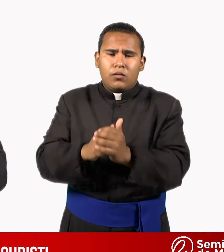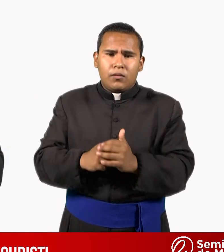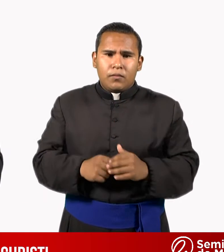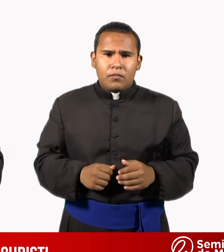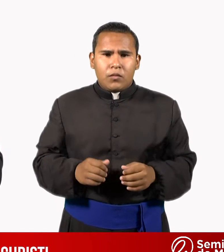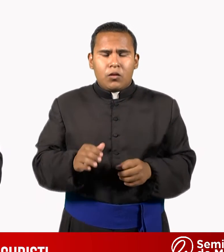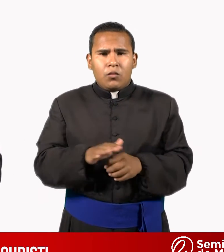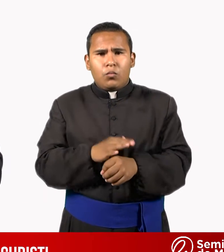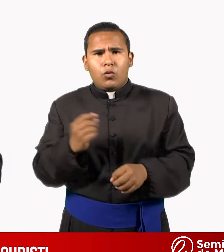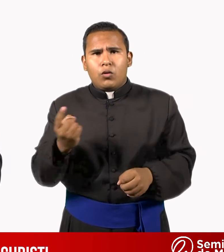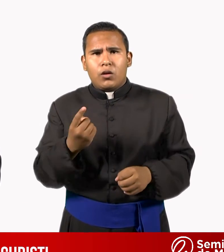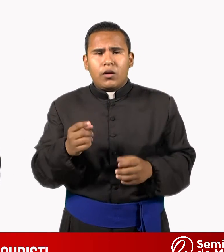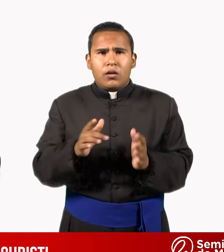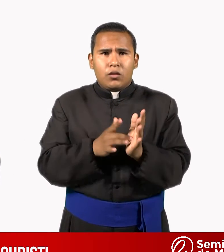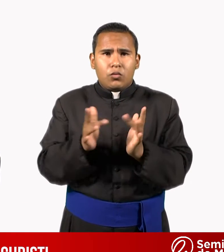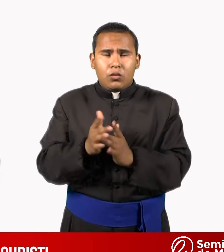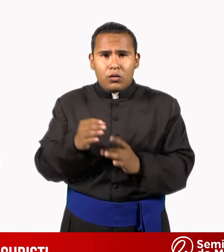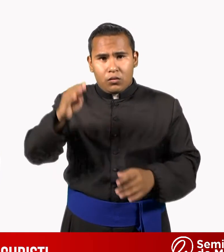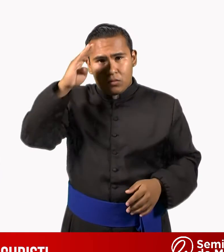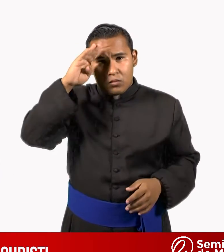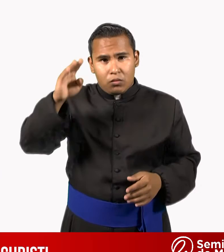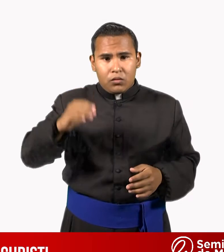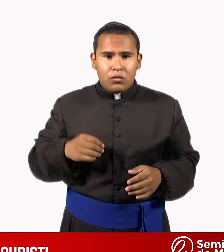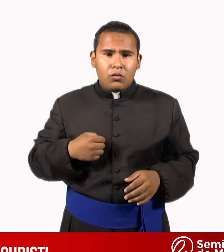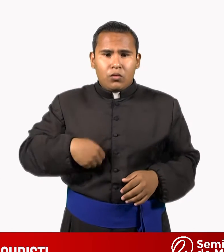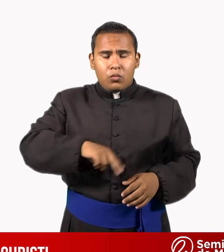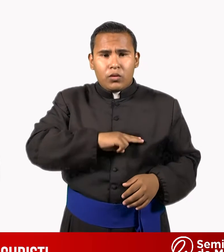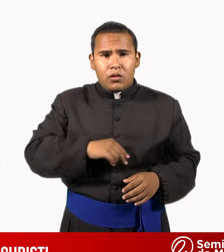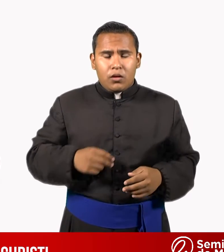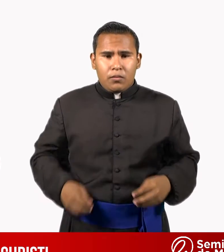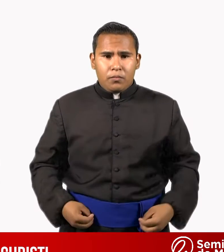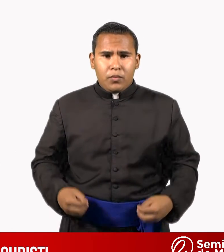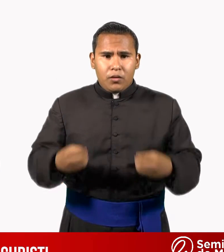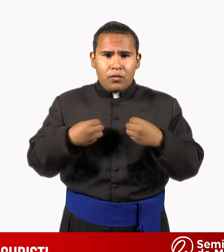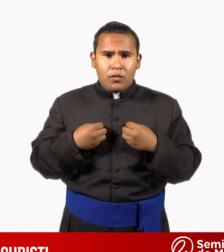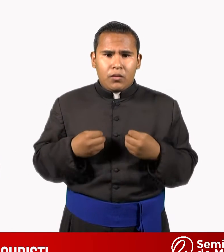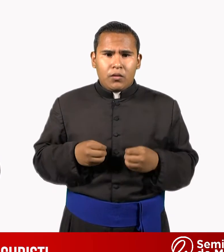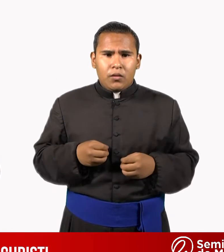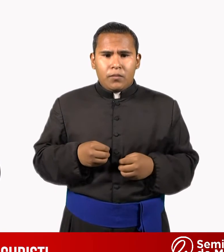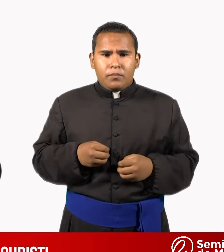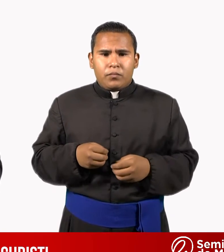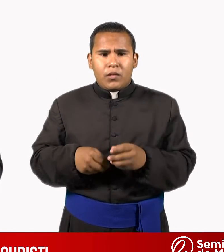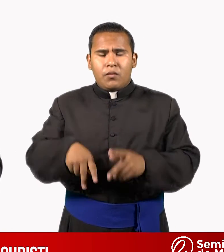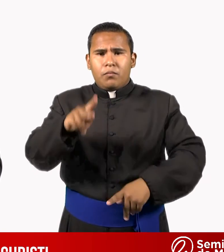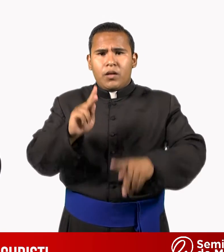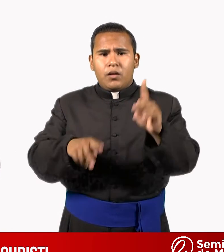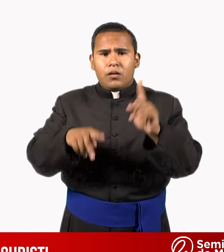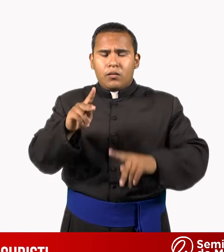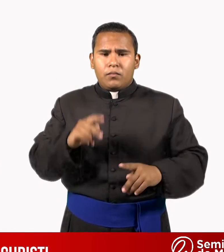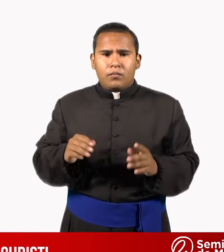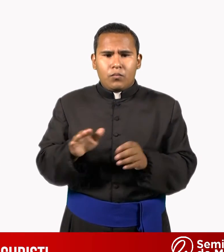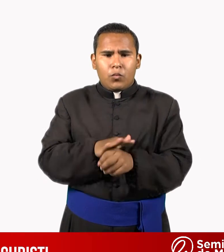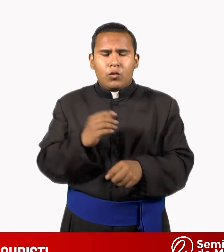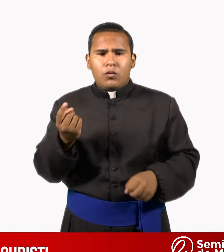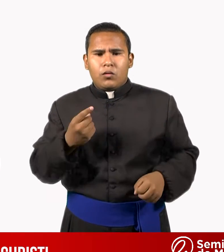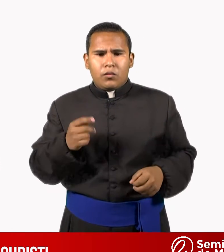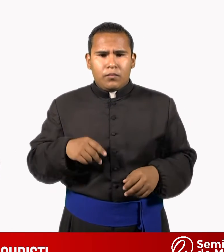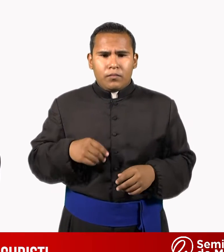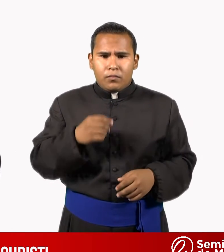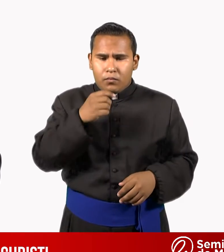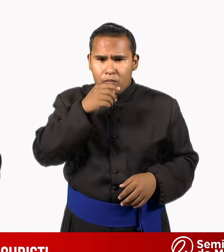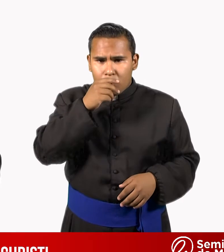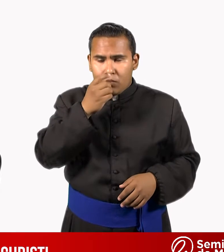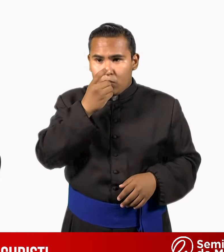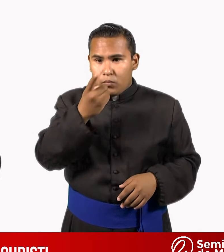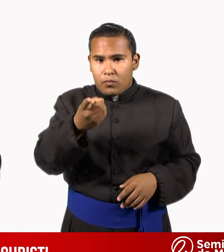Porque Jesús es el Señor de nuestra vida. Implica diálogo porque a través de las palabras que nosotros decimos,